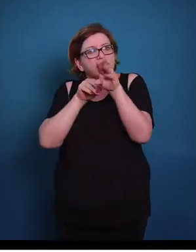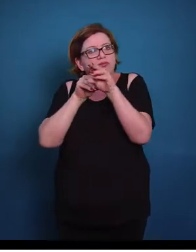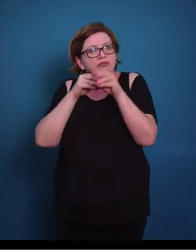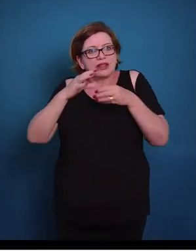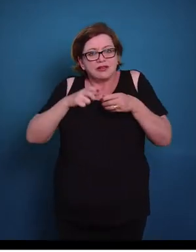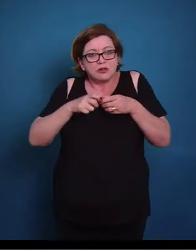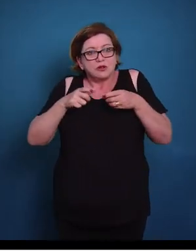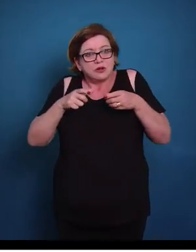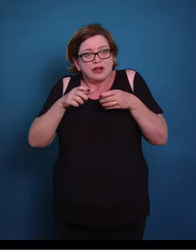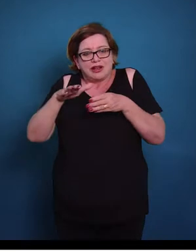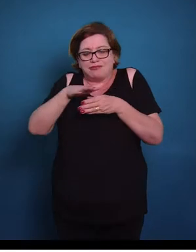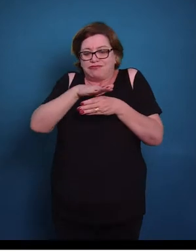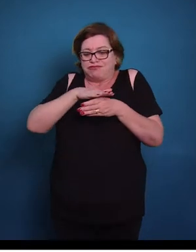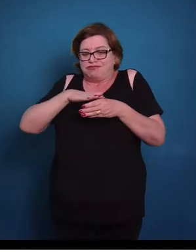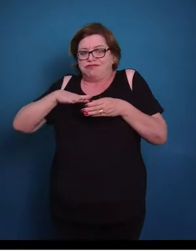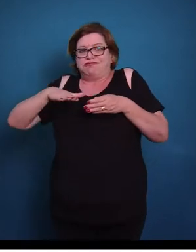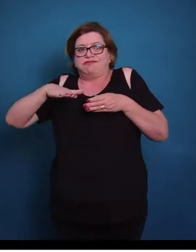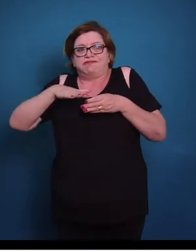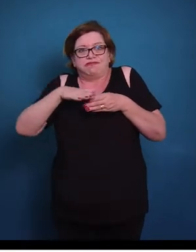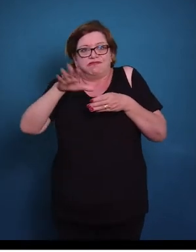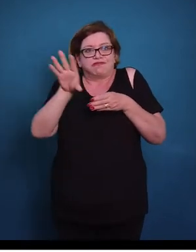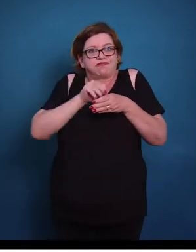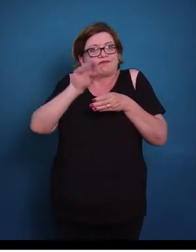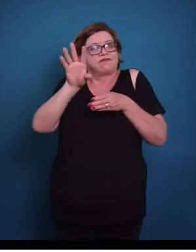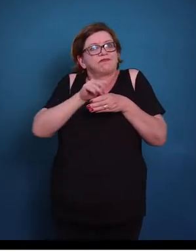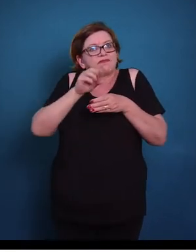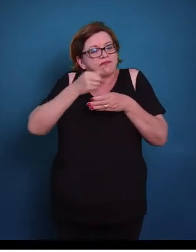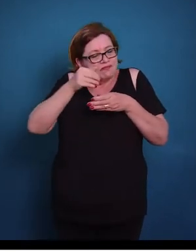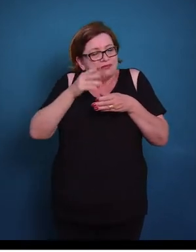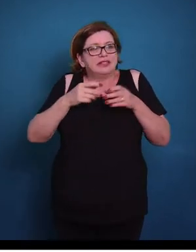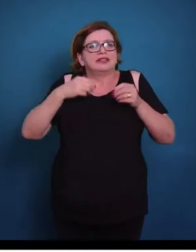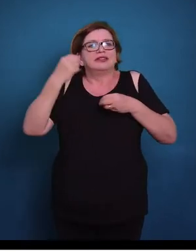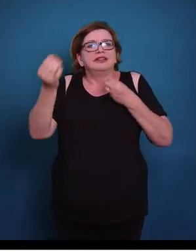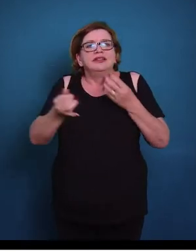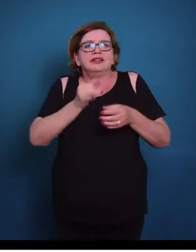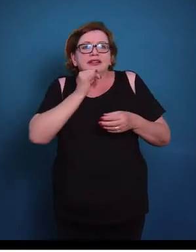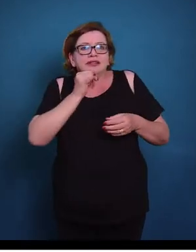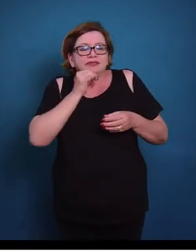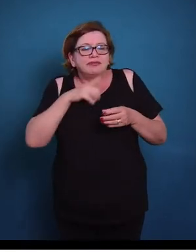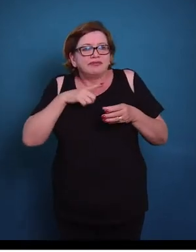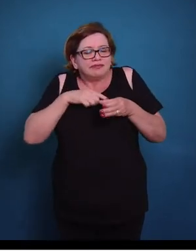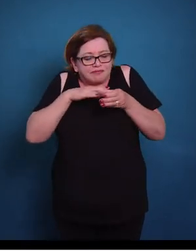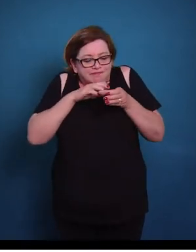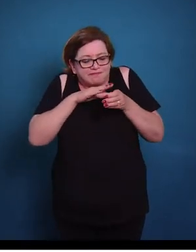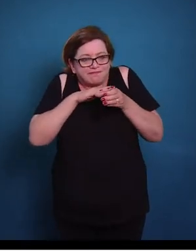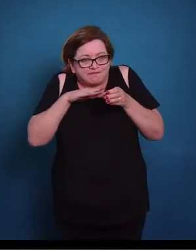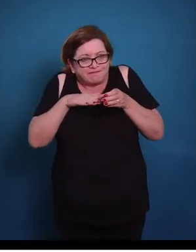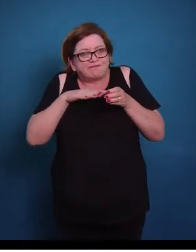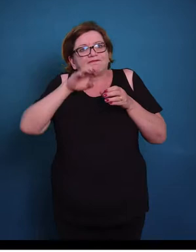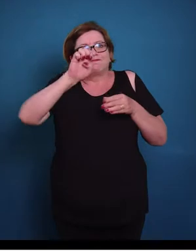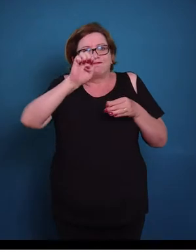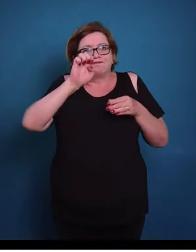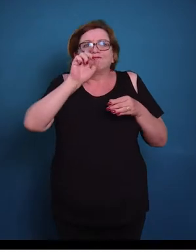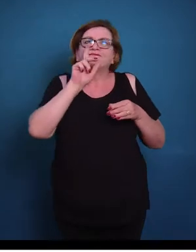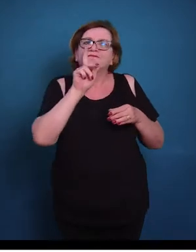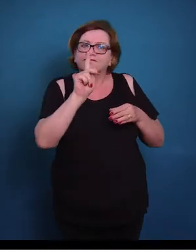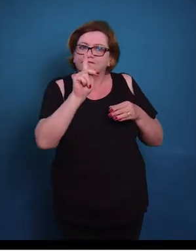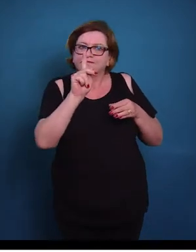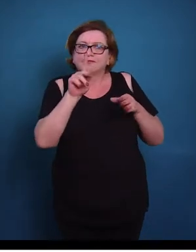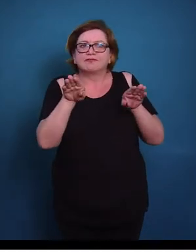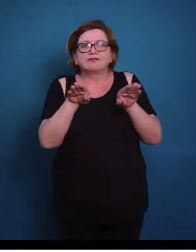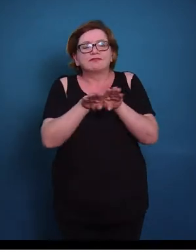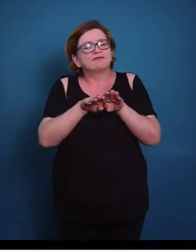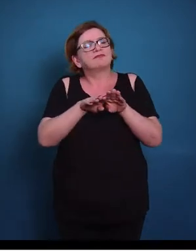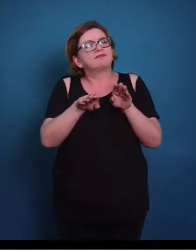aumentar a superfície, nesse caso, de absorção. Por exemplo, aqui nós temos um corte no tecido epitelial do